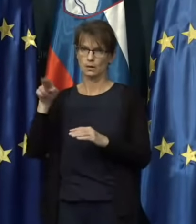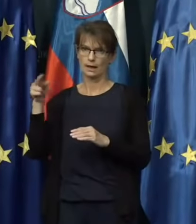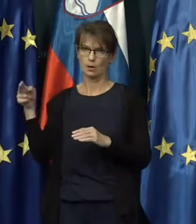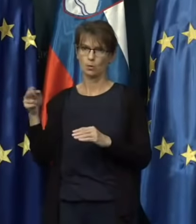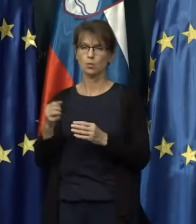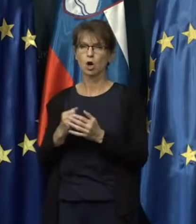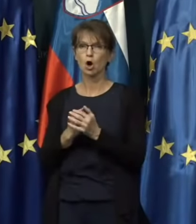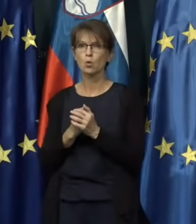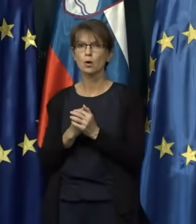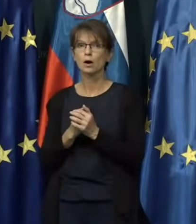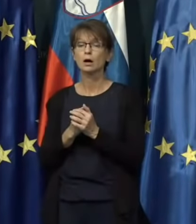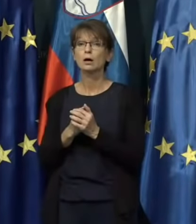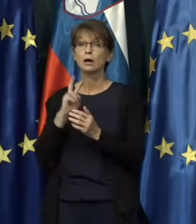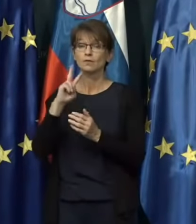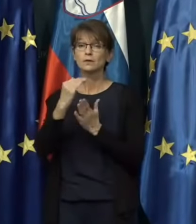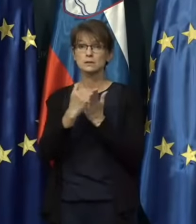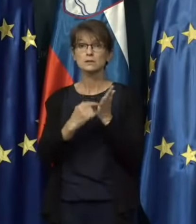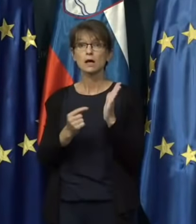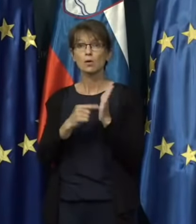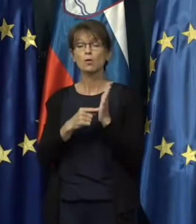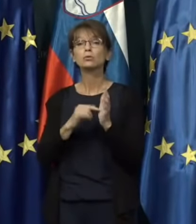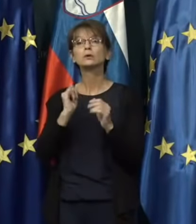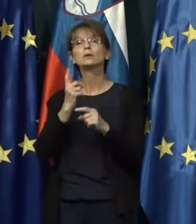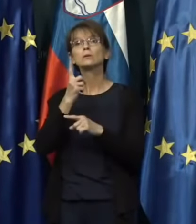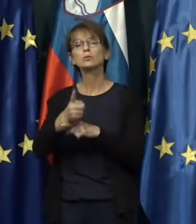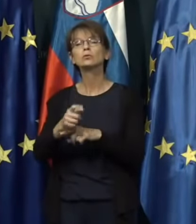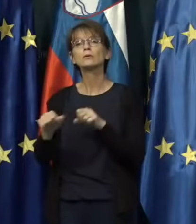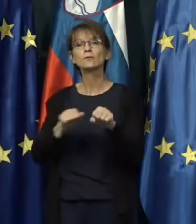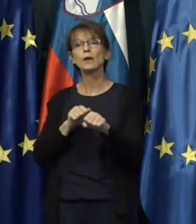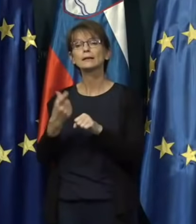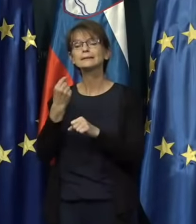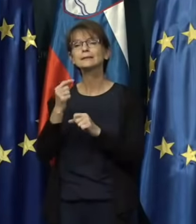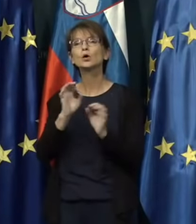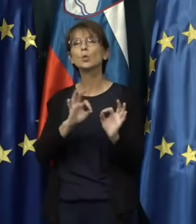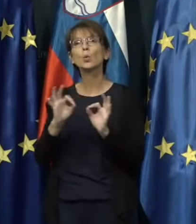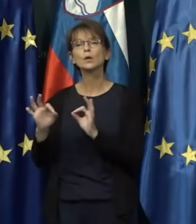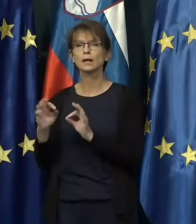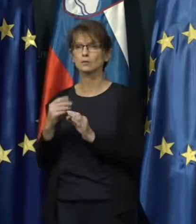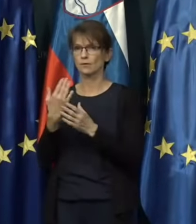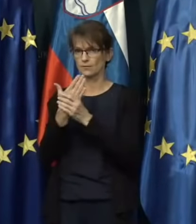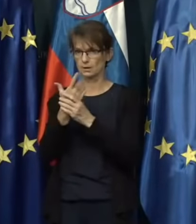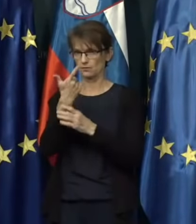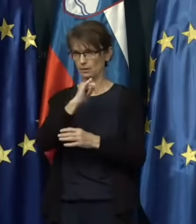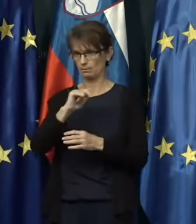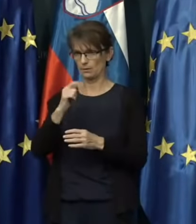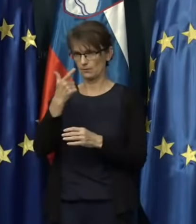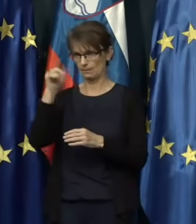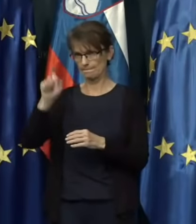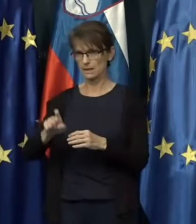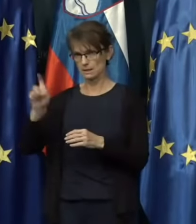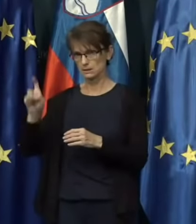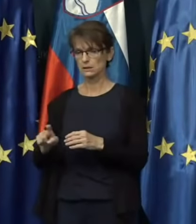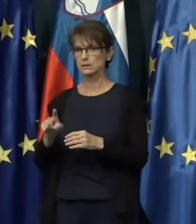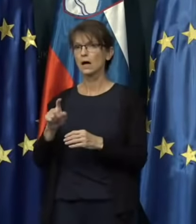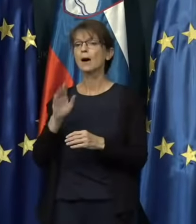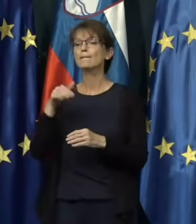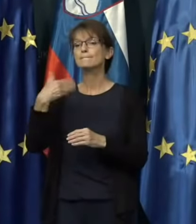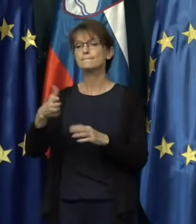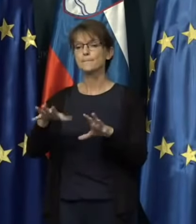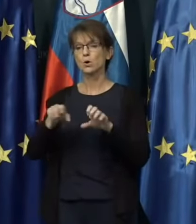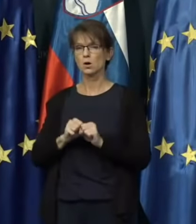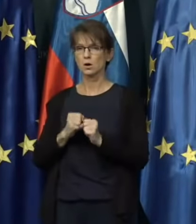Seveda pa je v zakonu določeno, da bo vlada z uredbo v roku dveh mesecev, posprejemo zakona, uredila